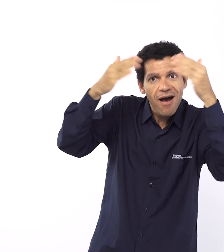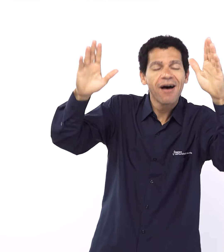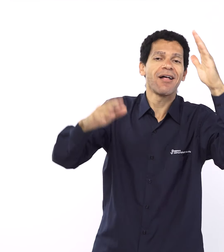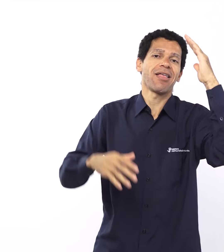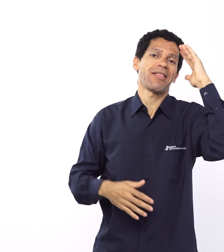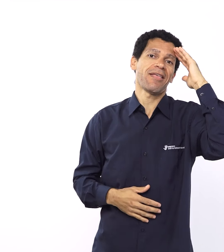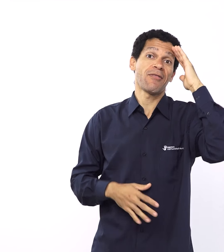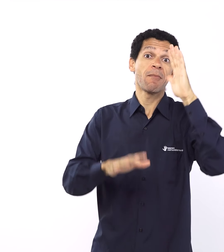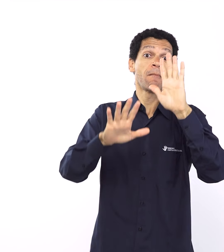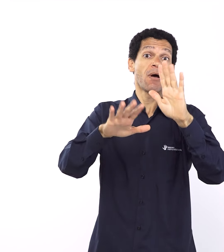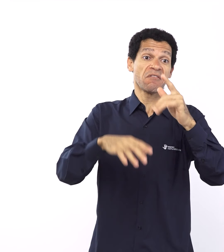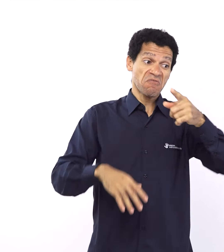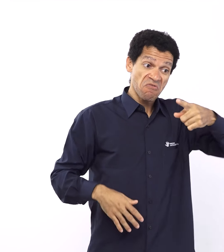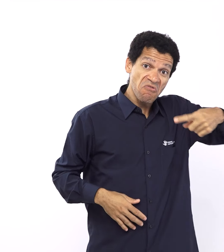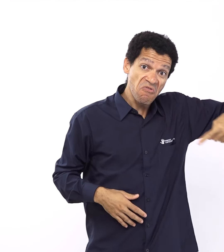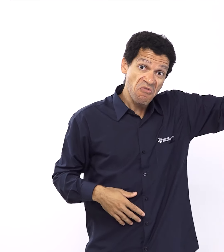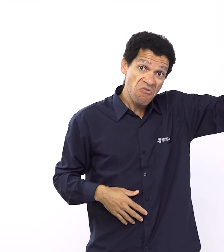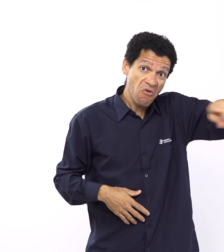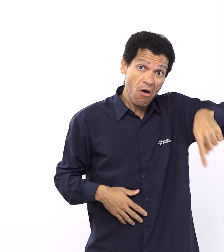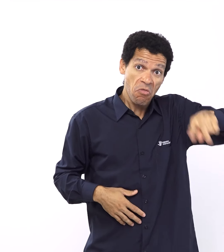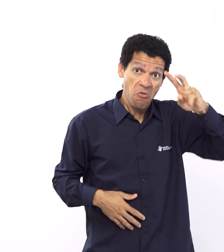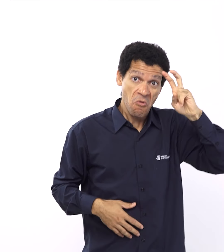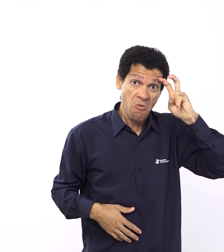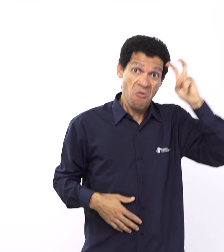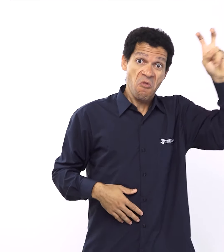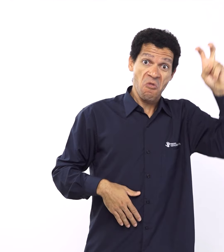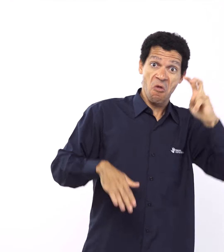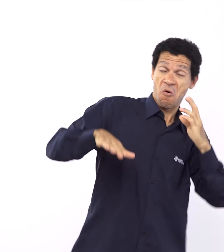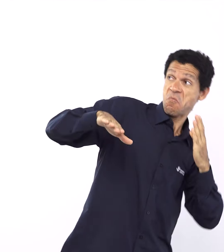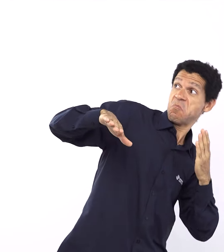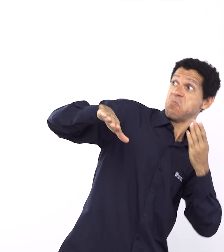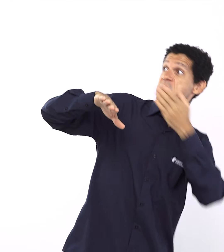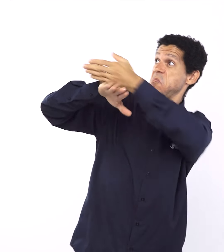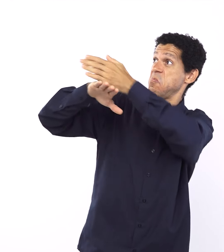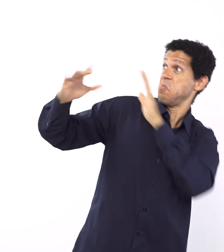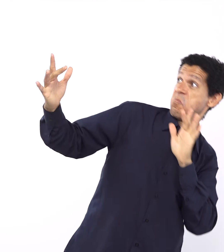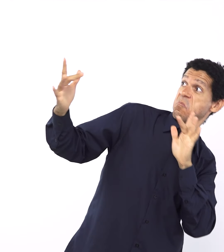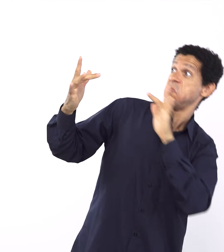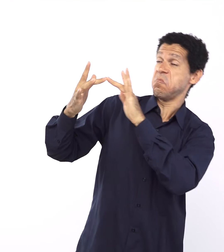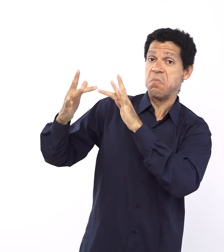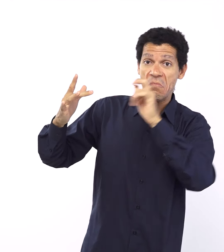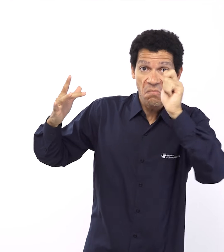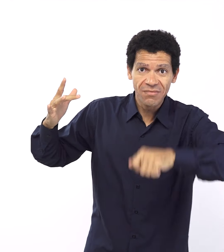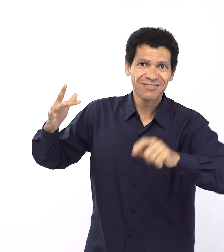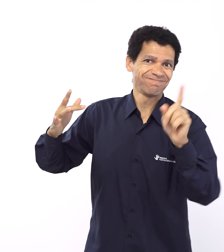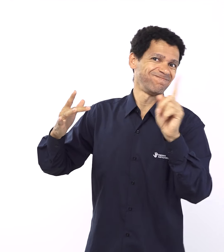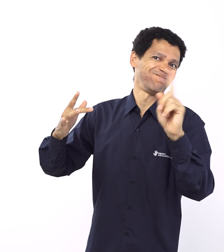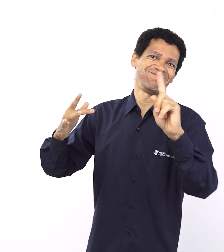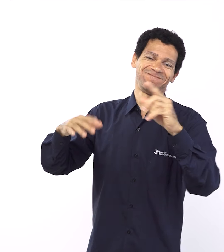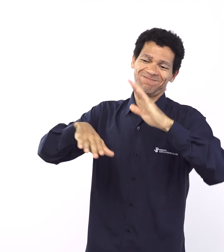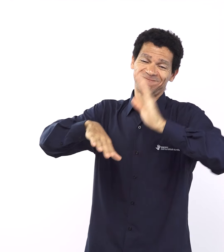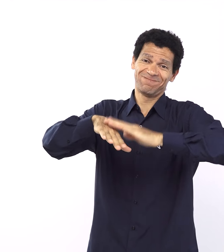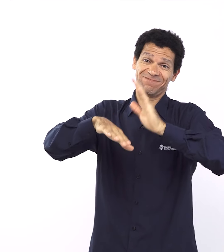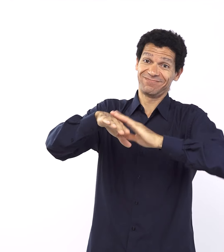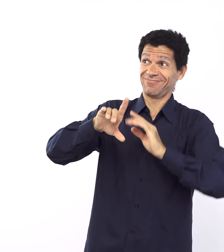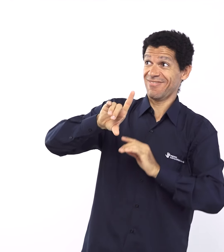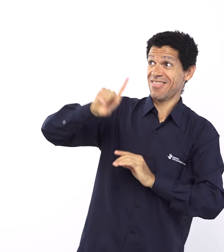certa maneira, limitar um pouco quem ele é para se fazer entendido, né? Então, ele dialoga com a cultura da época, ele dialoga com a linguagem da época